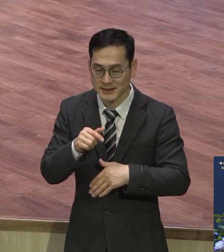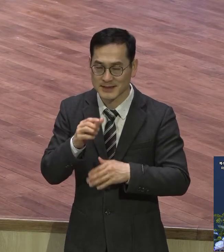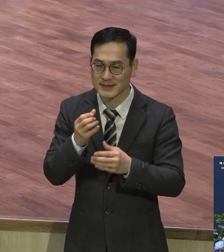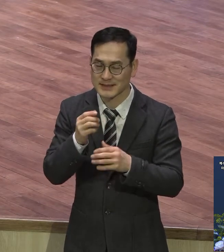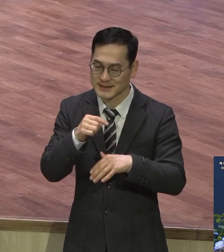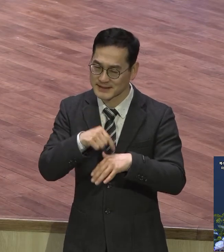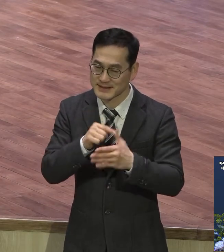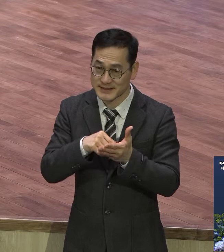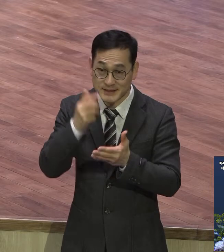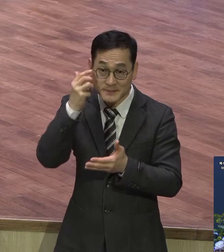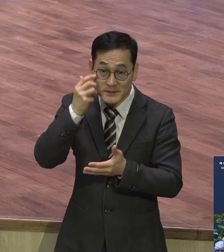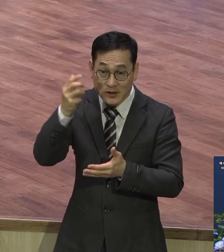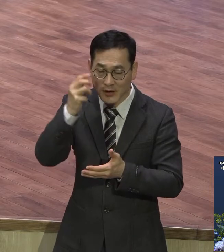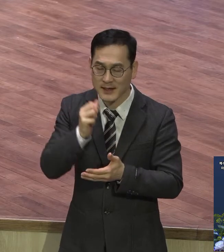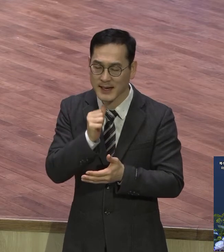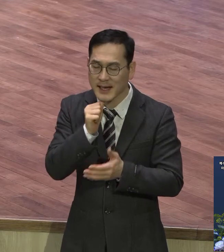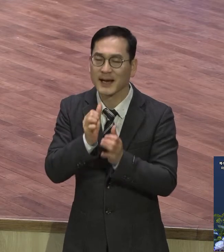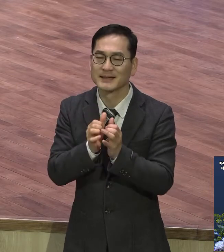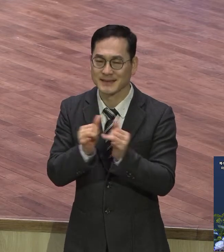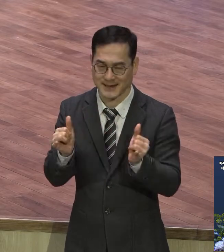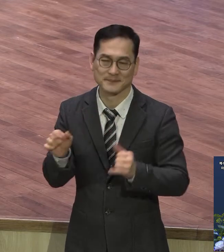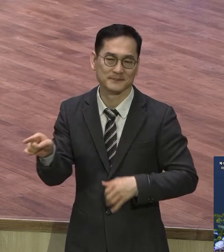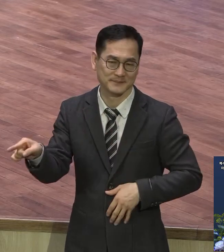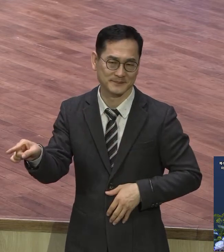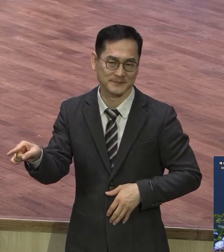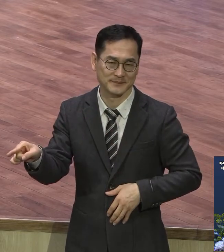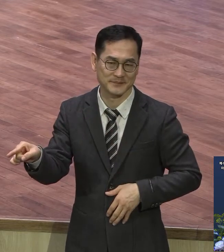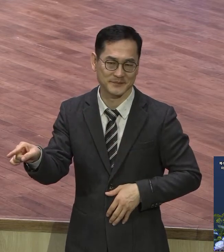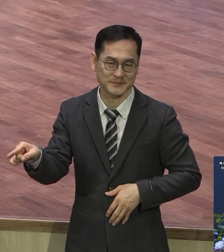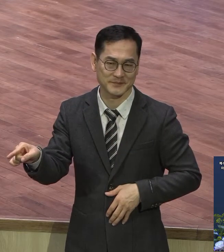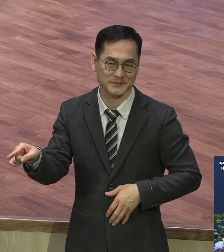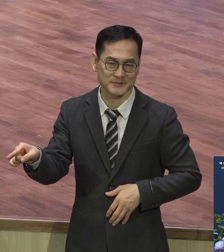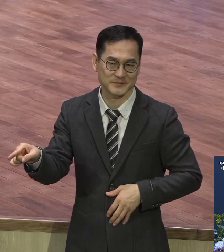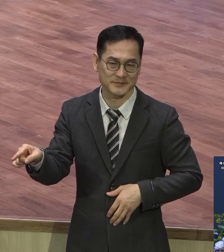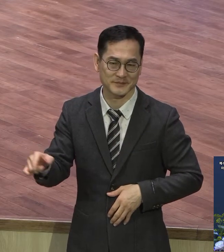즉시 알게 되었어요. 그 군사님은 참 신명이 가난한 분이다.